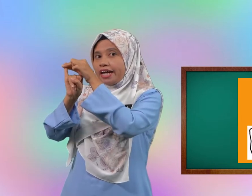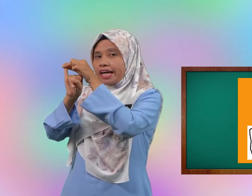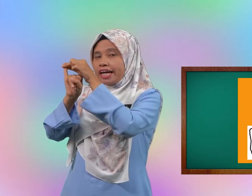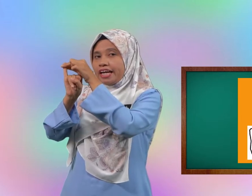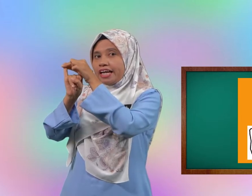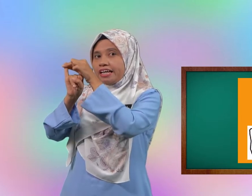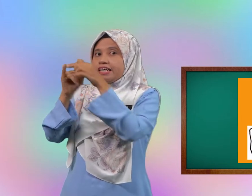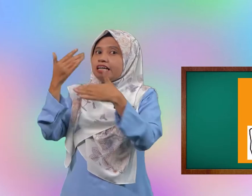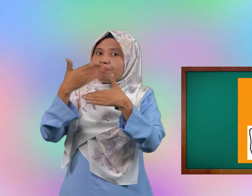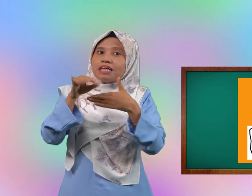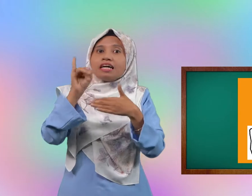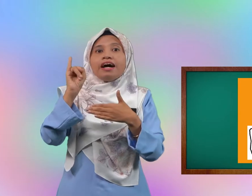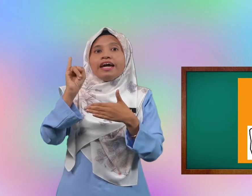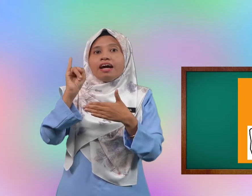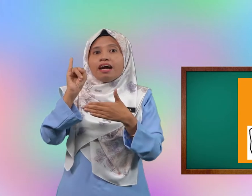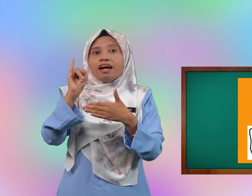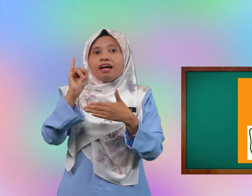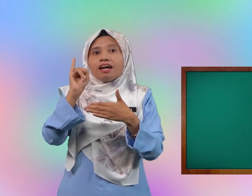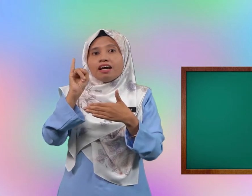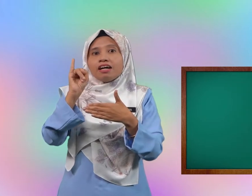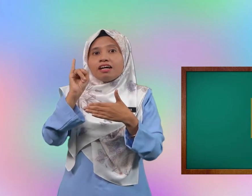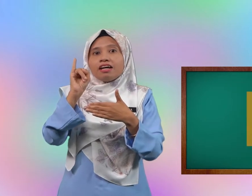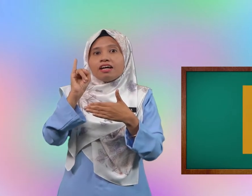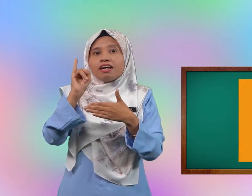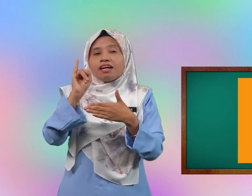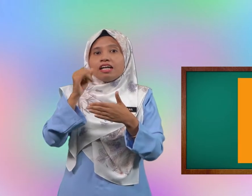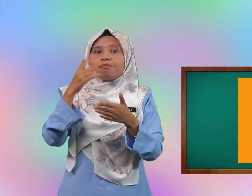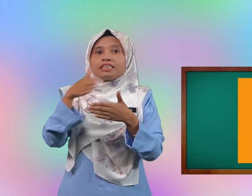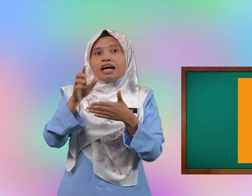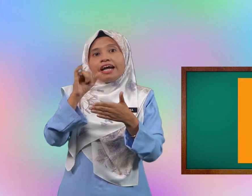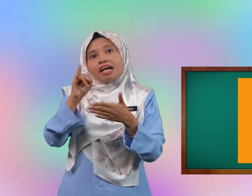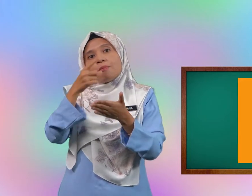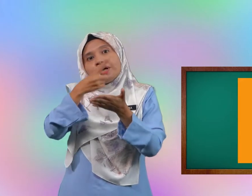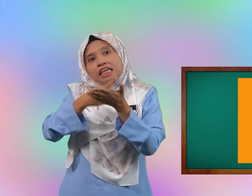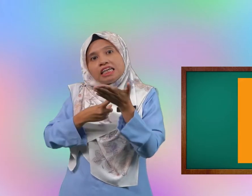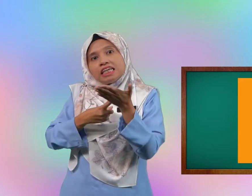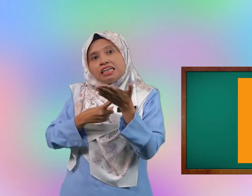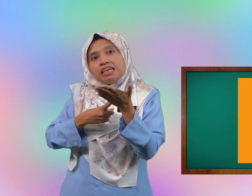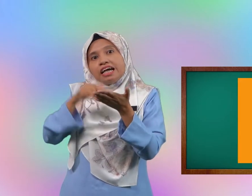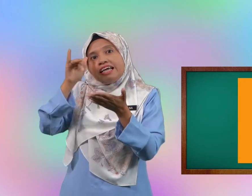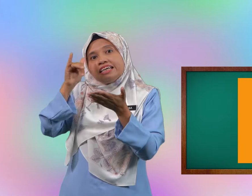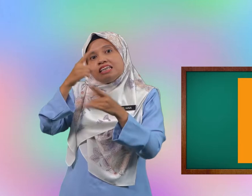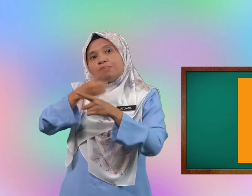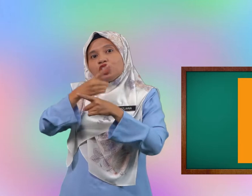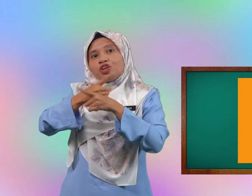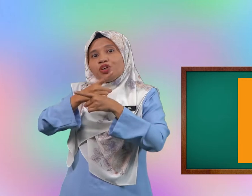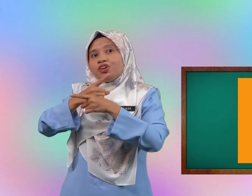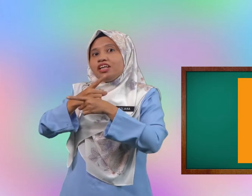lepas i lepas i apa ya betul